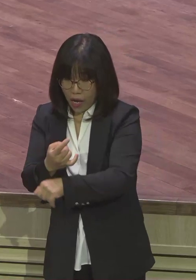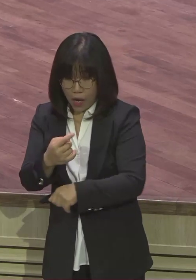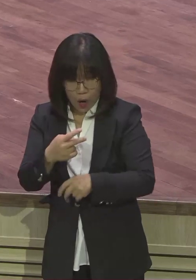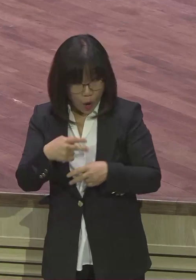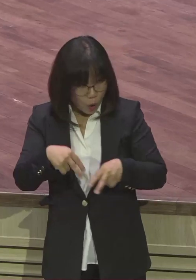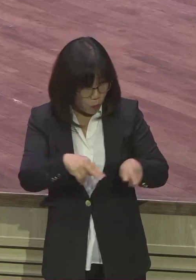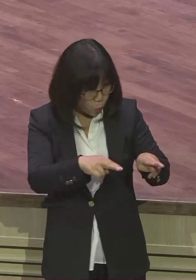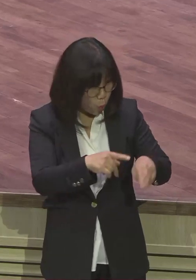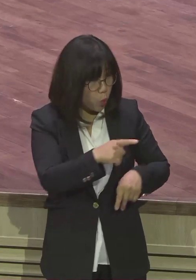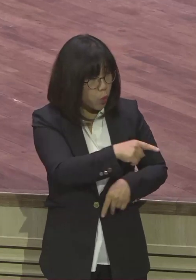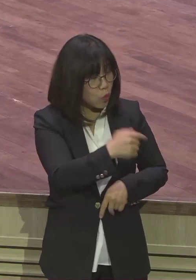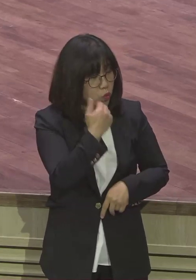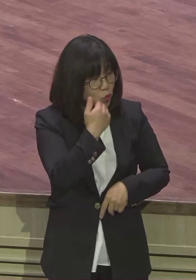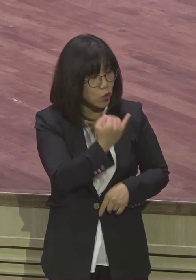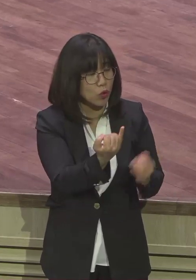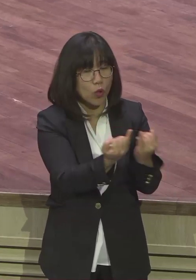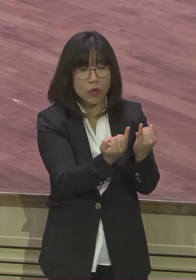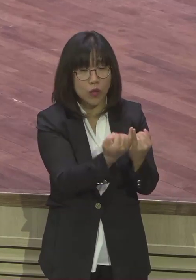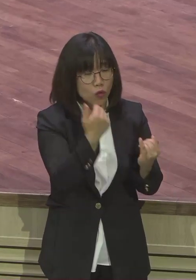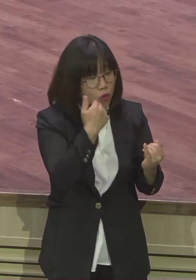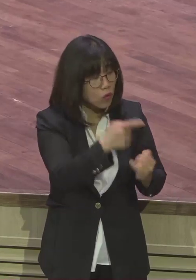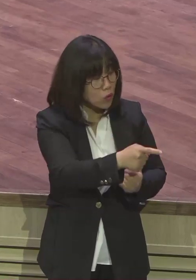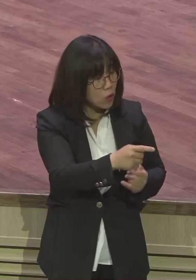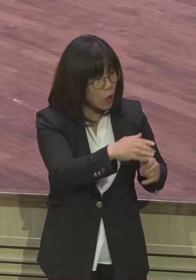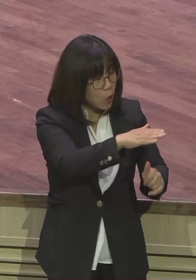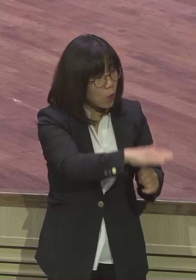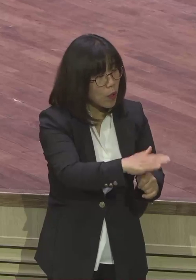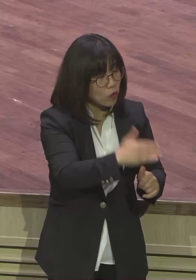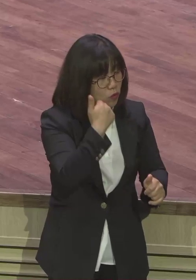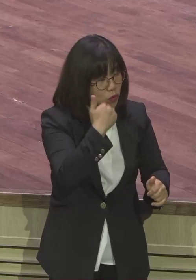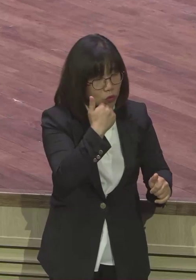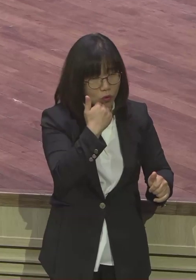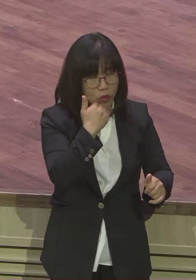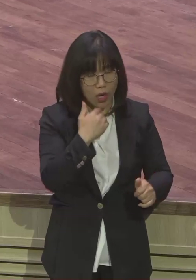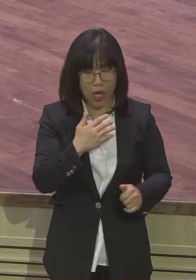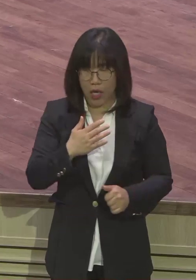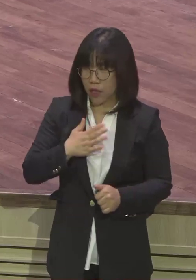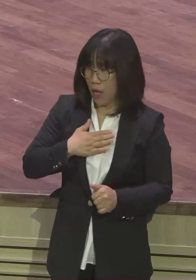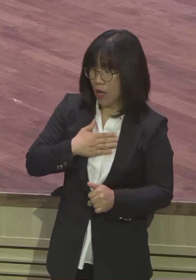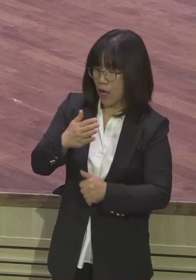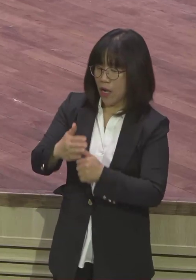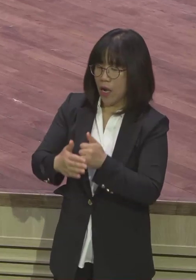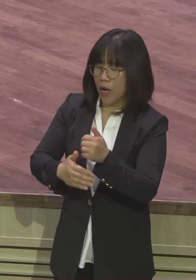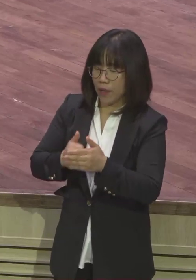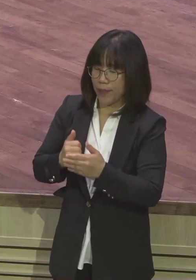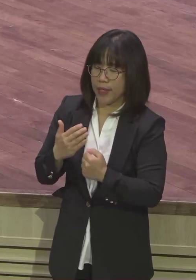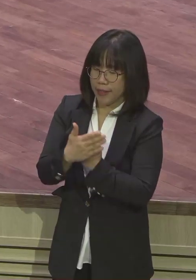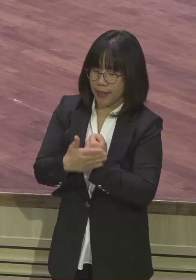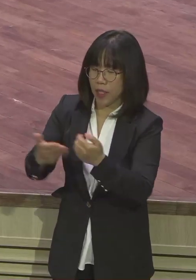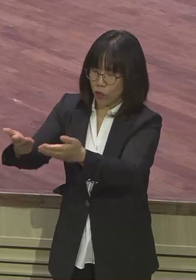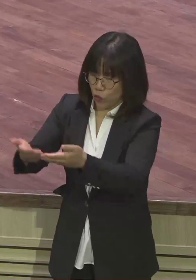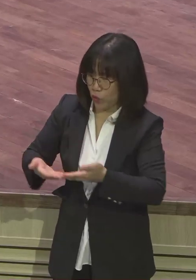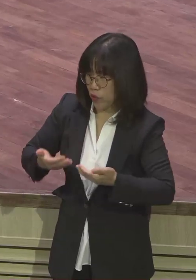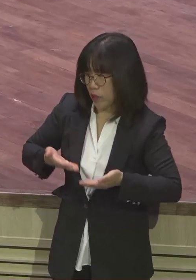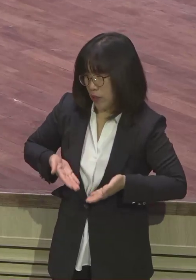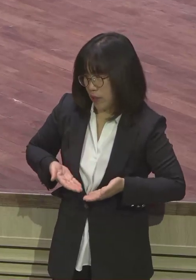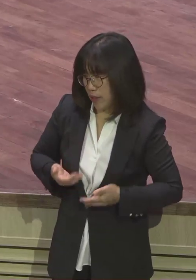묻대. 너와 함께한 이들은 누구냐. 야곱이 이럴 때. 하나님이 주의 종에게 은혜로 주신 자식들이니다. 그때